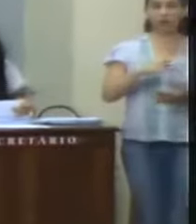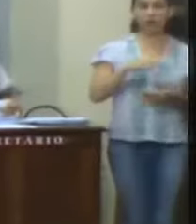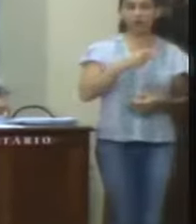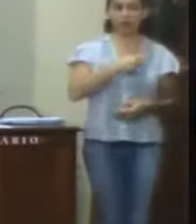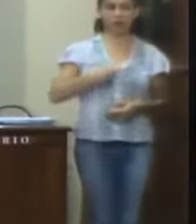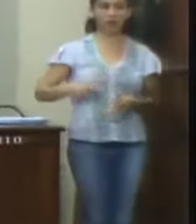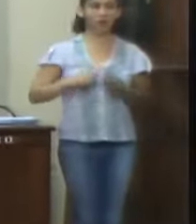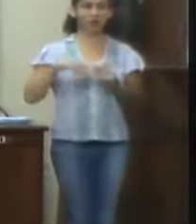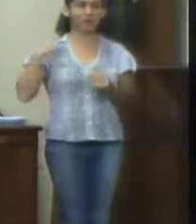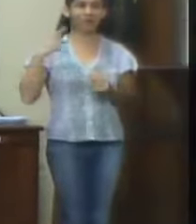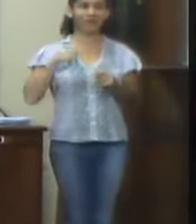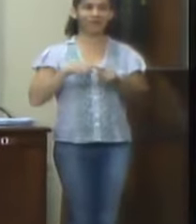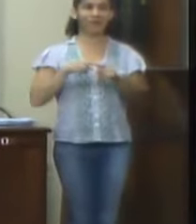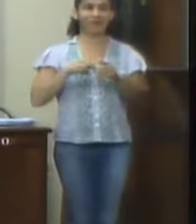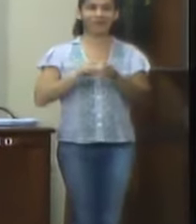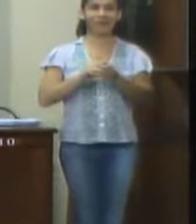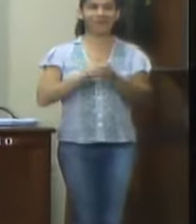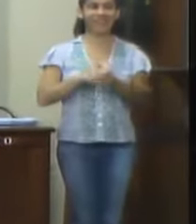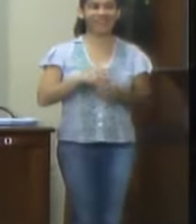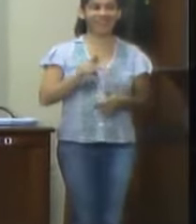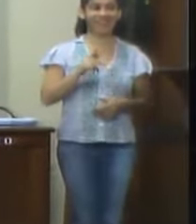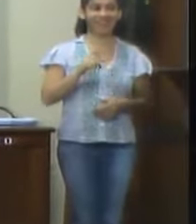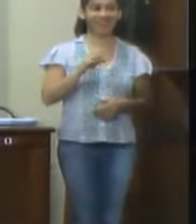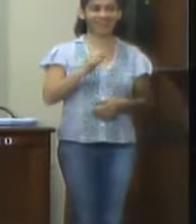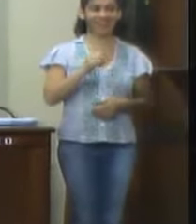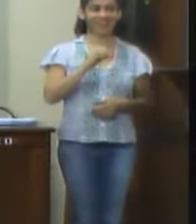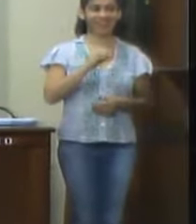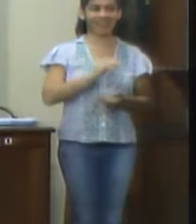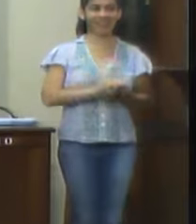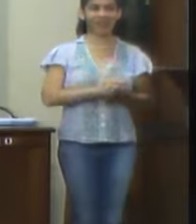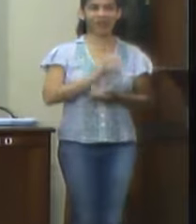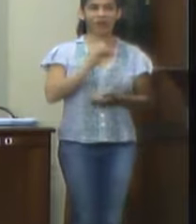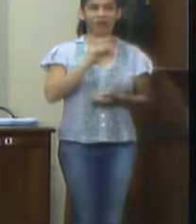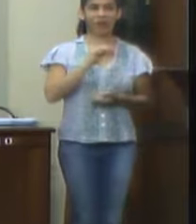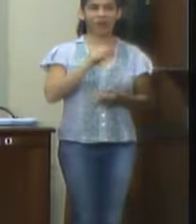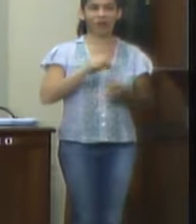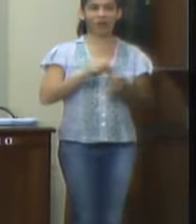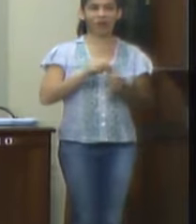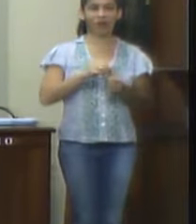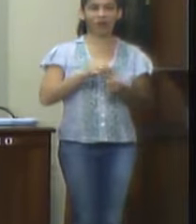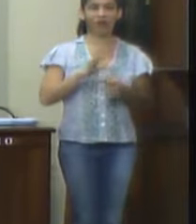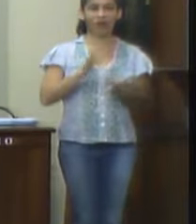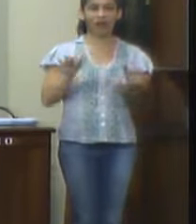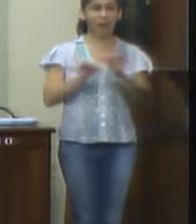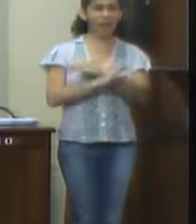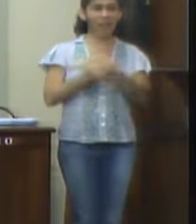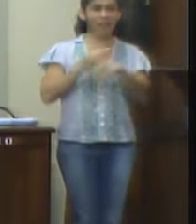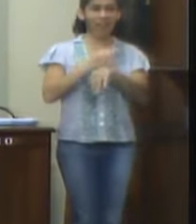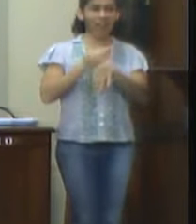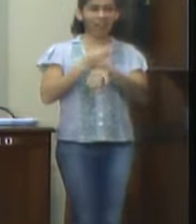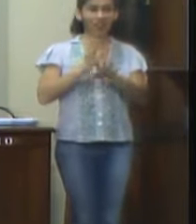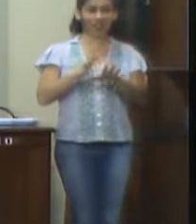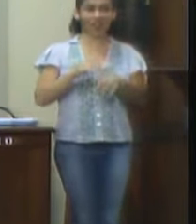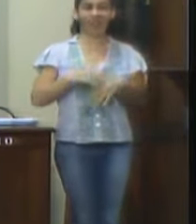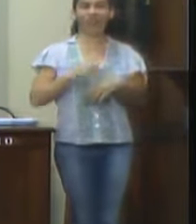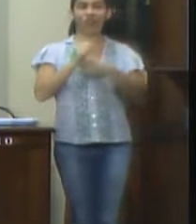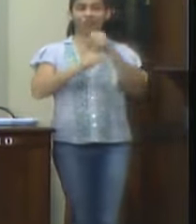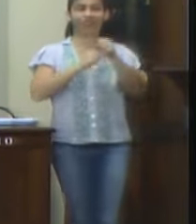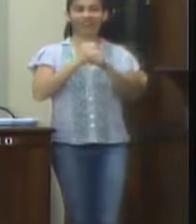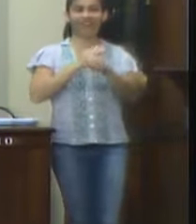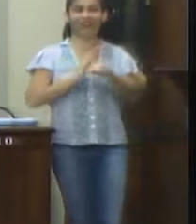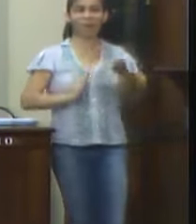Excelentíssimo senhor presidente da Câmara Municipal de Valença, vereador Saulo Corrêa. Os vereadores infra-assinados, venha à presença de vossa excelência, requerer embasados no artigo